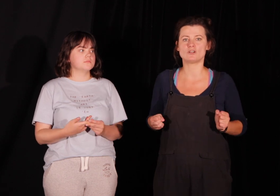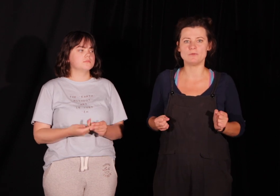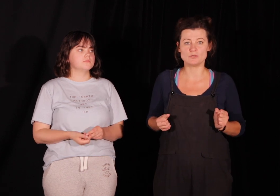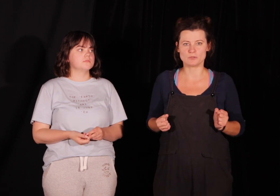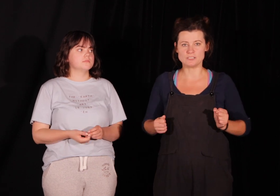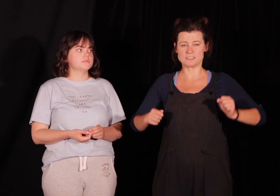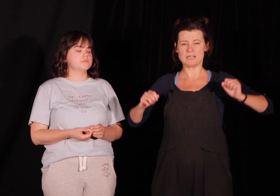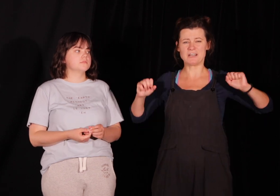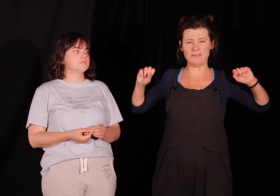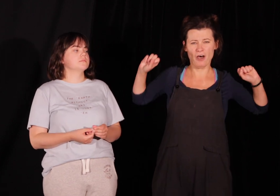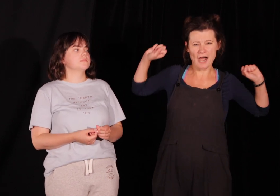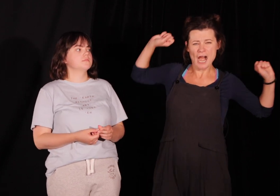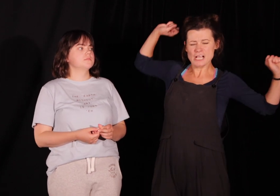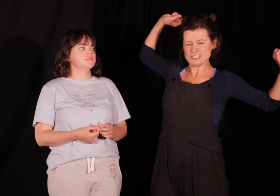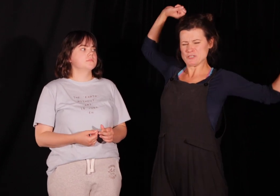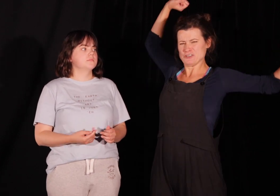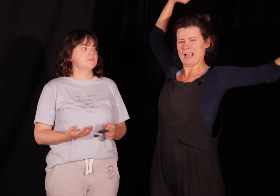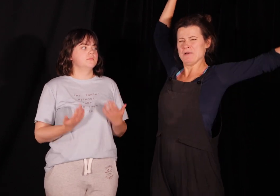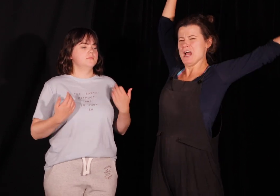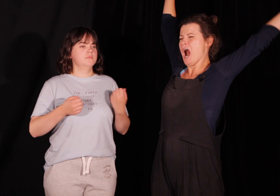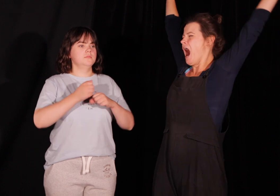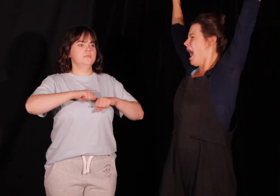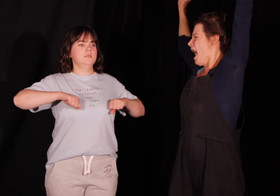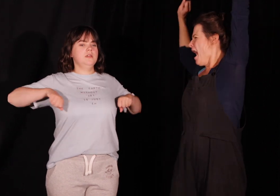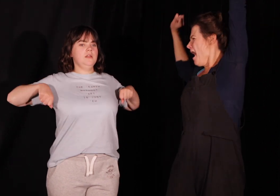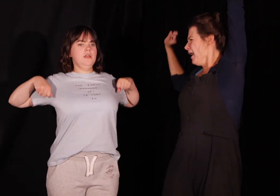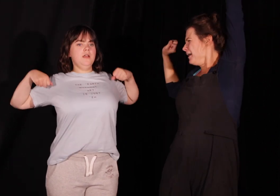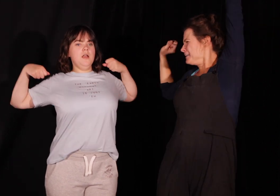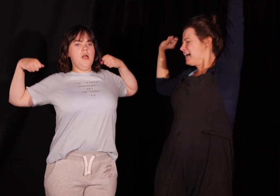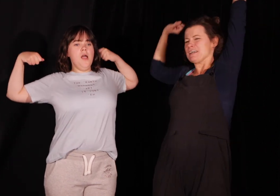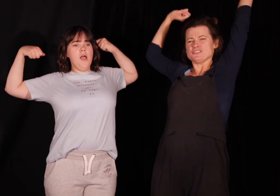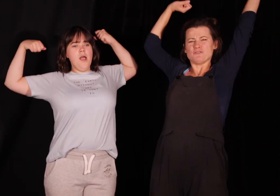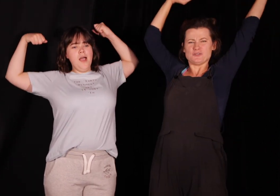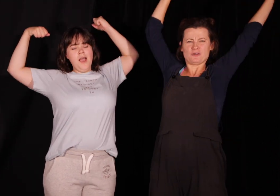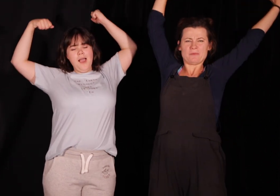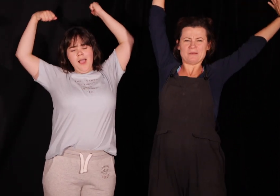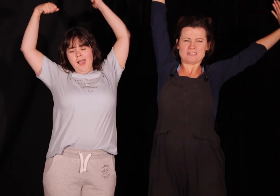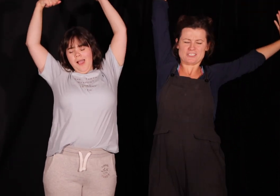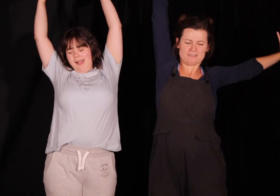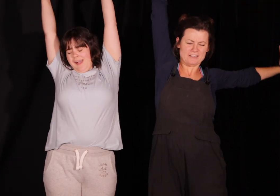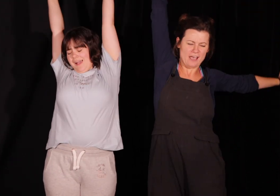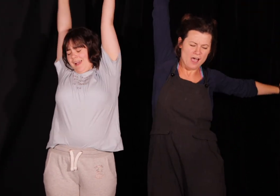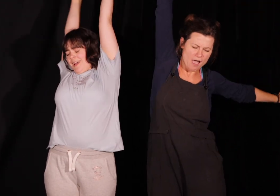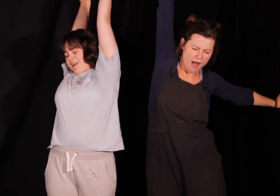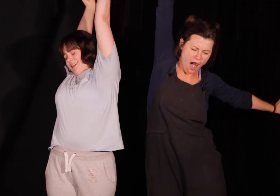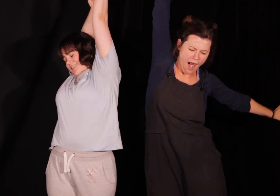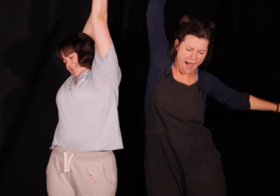robimy? Słuchajcie, wstajemy rano, się przeciągamy, tak? znowu się uruchamiamy nasze ziabanie. Aha.